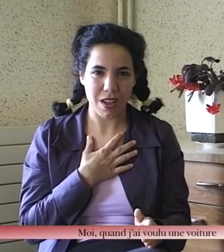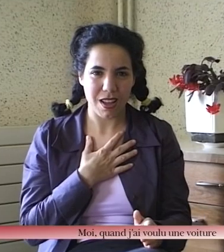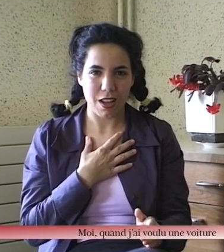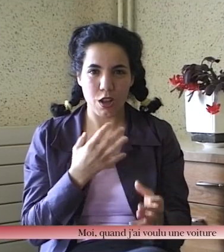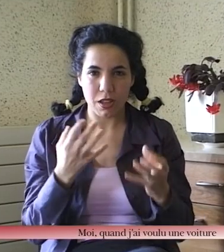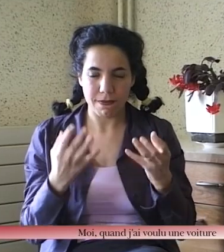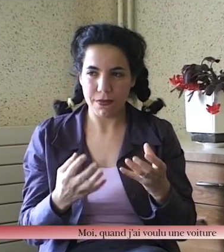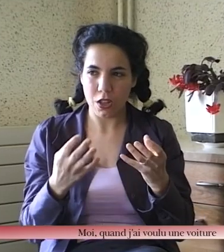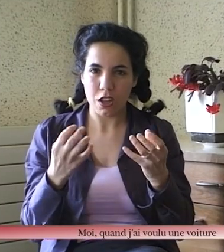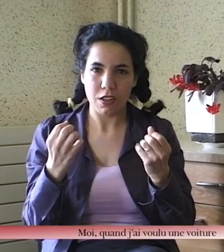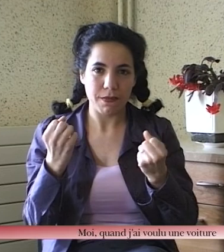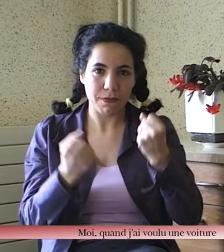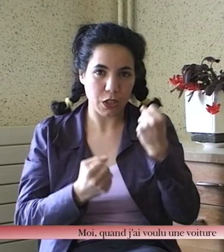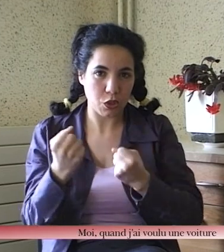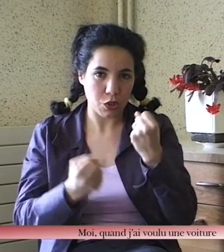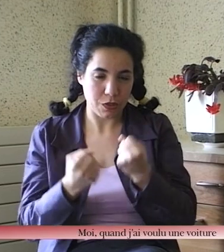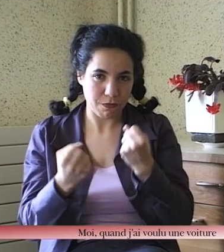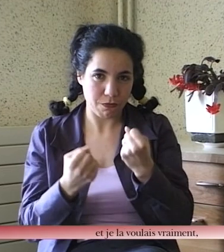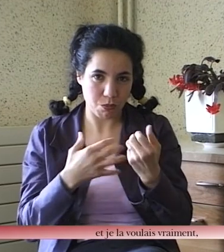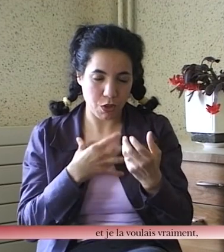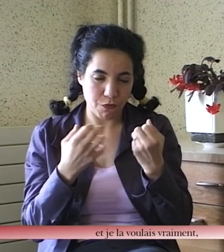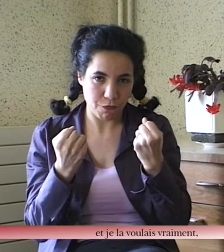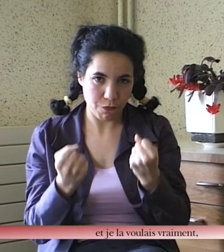Moi, quand j'ai voulu une voiture, et je la voulais vraiment,